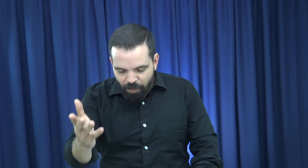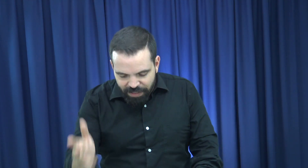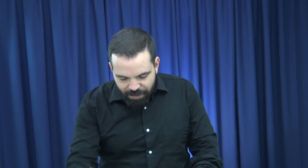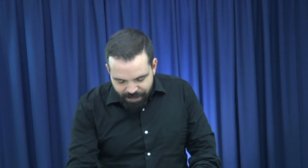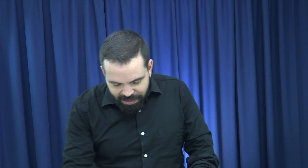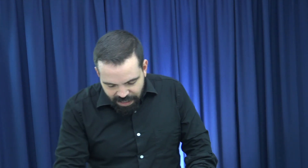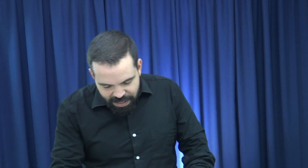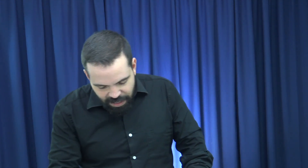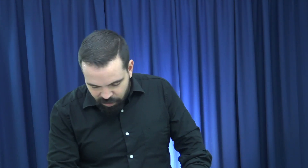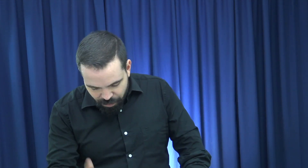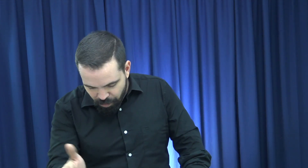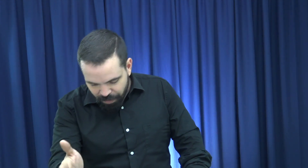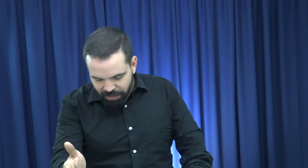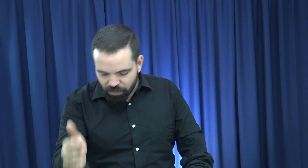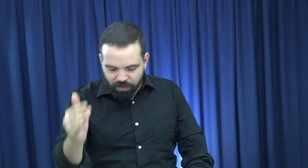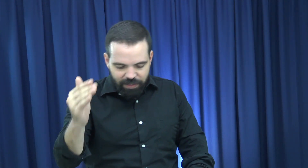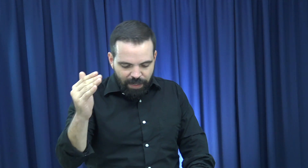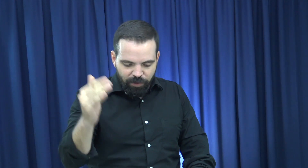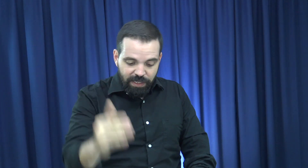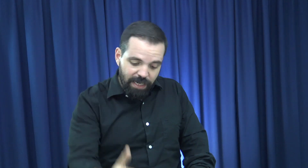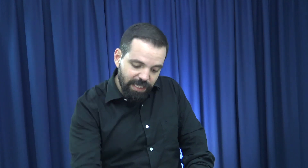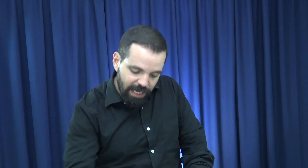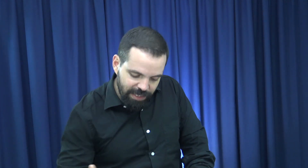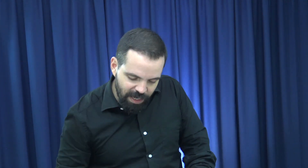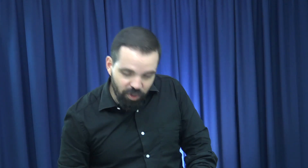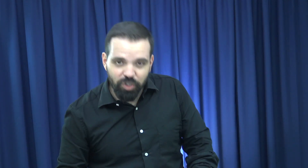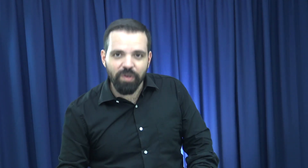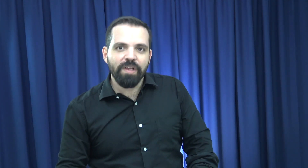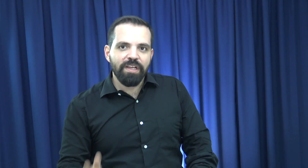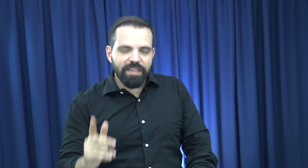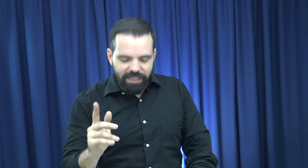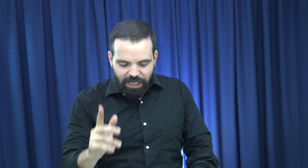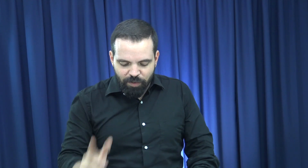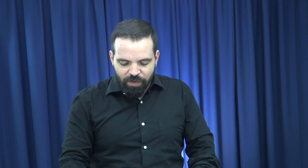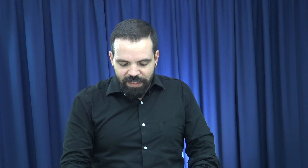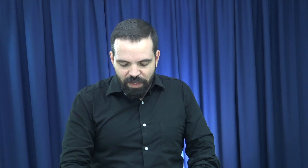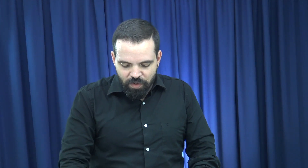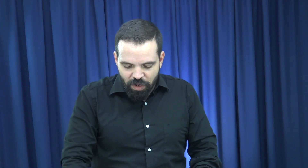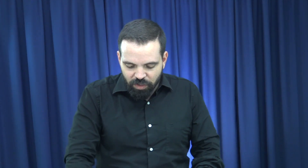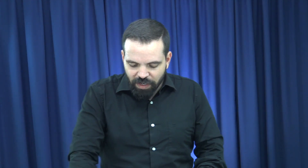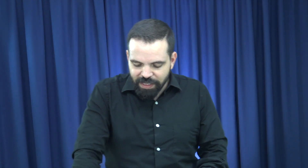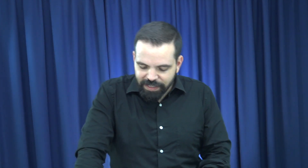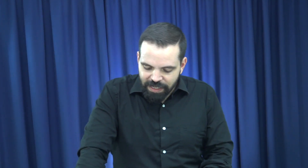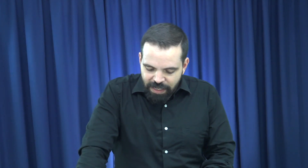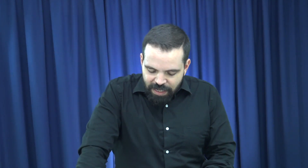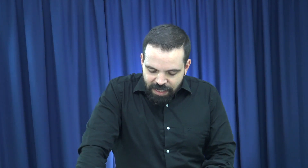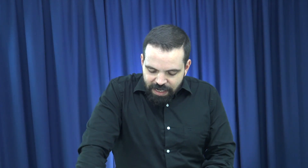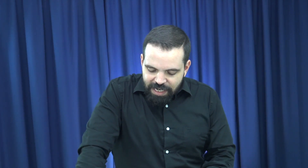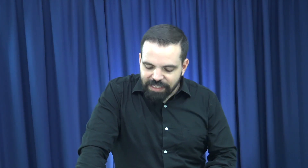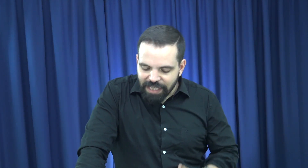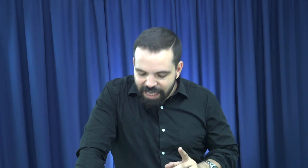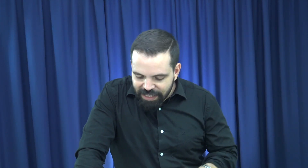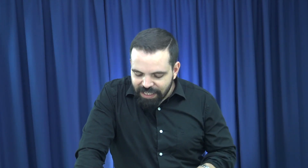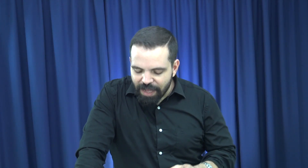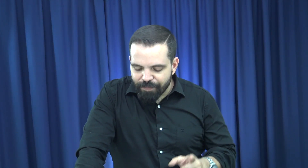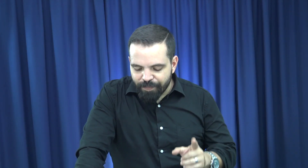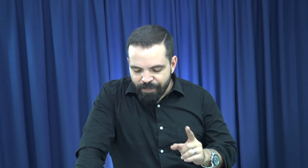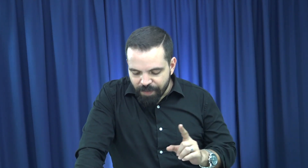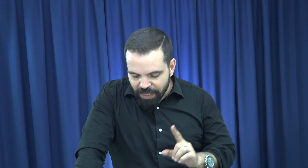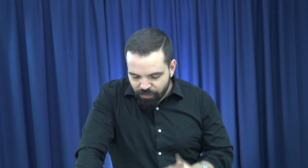promesas más ahí en esos mismos versículos. Estamos entre el 3 y el 8 del Salmo 91. Hay otro que dice, Nisaeta que